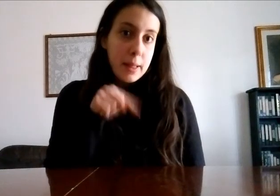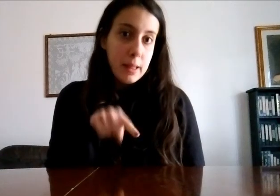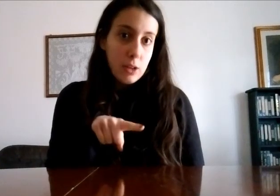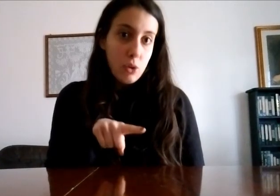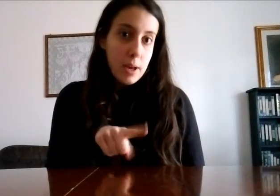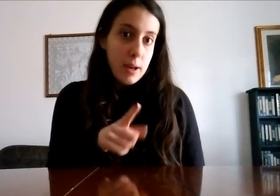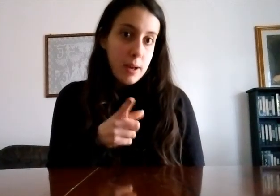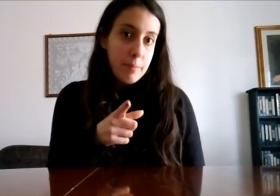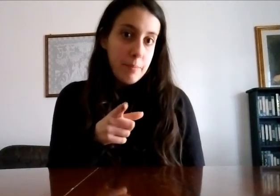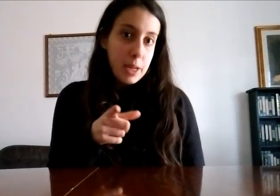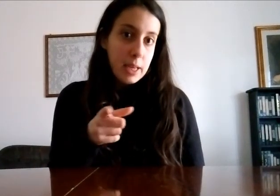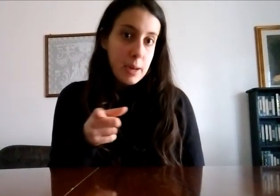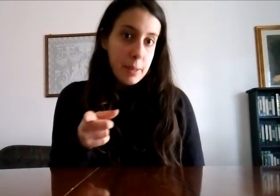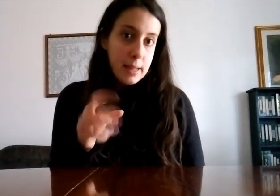passato mi ha praticamente